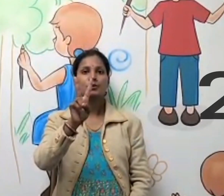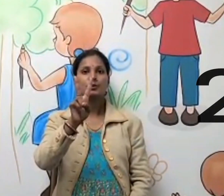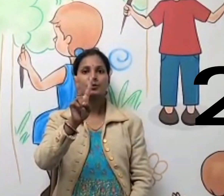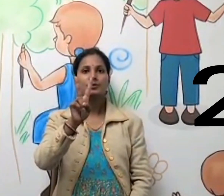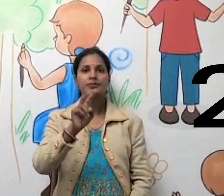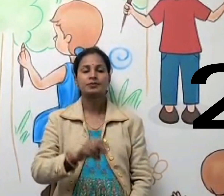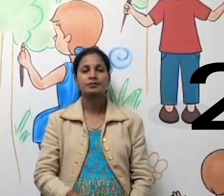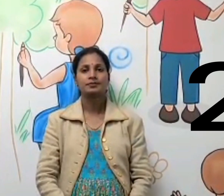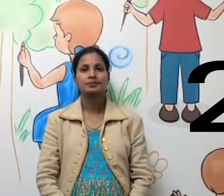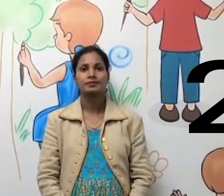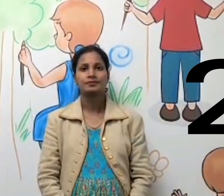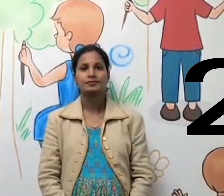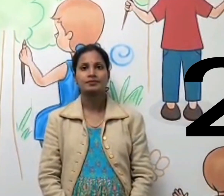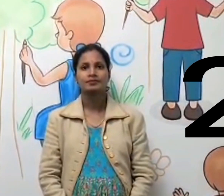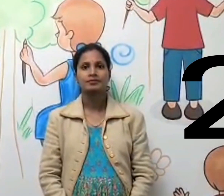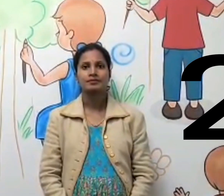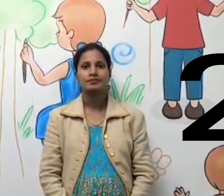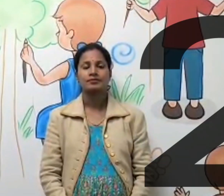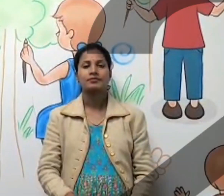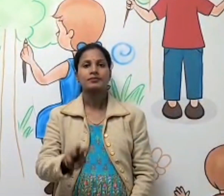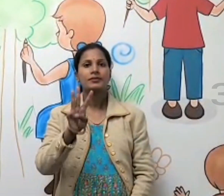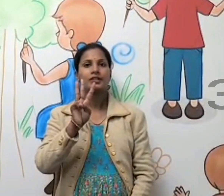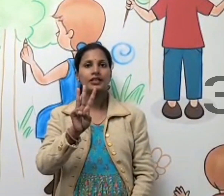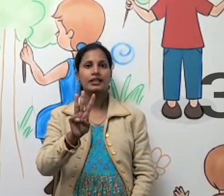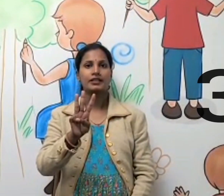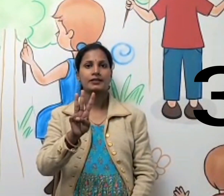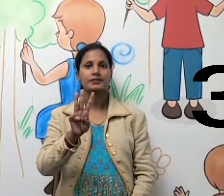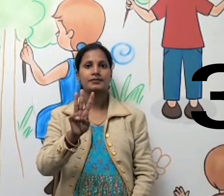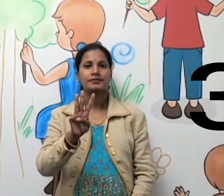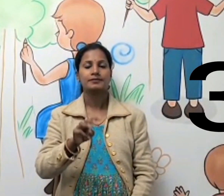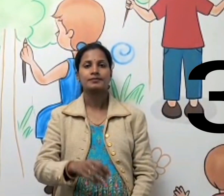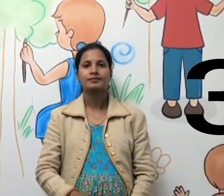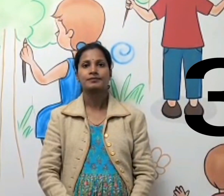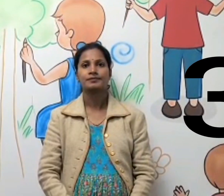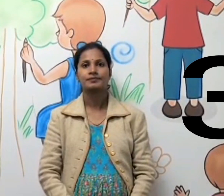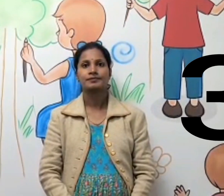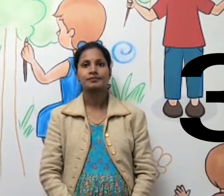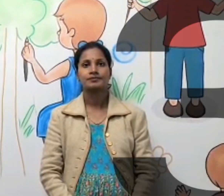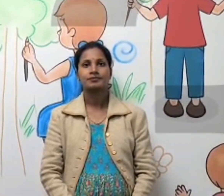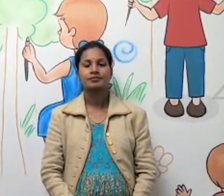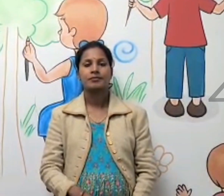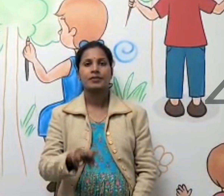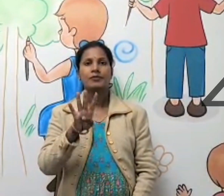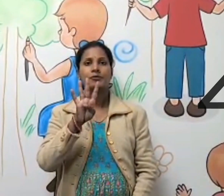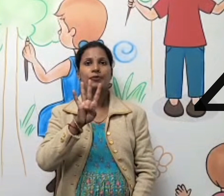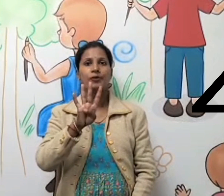3 4